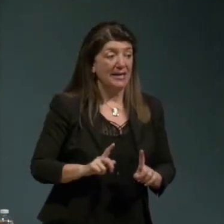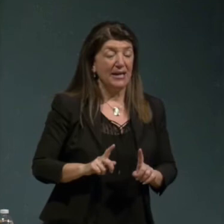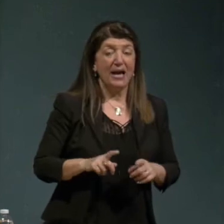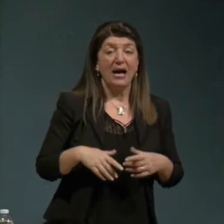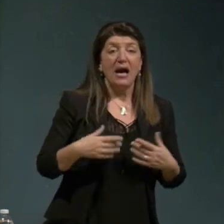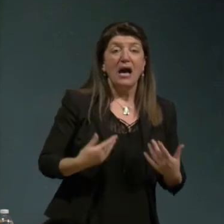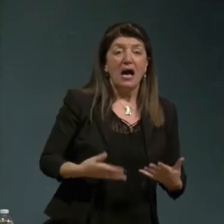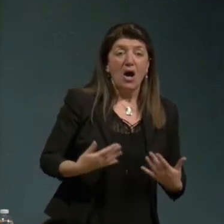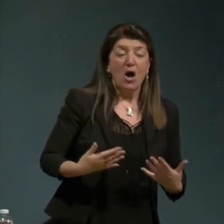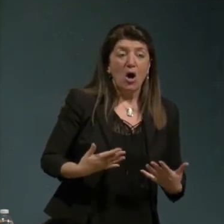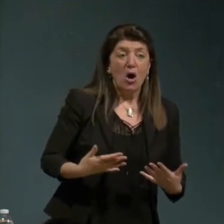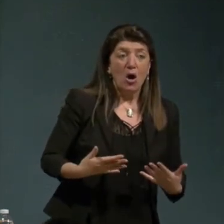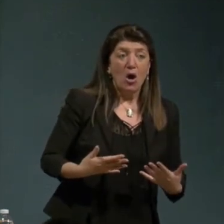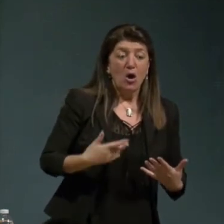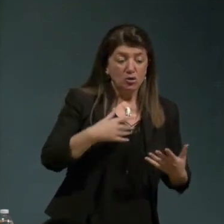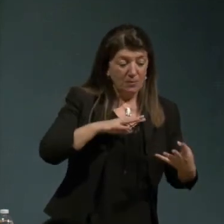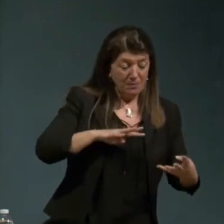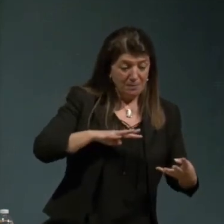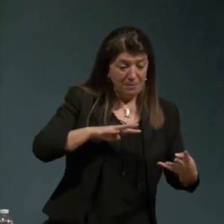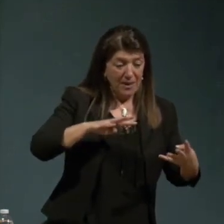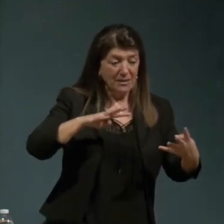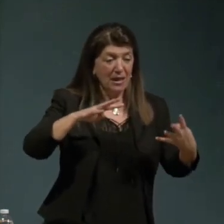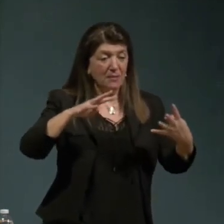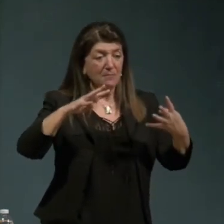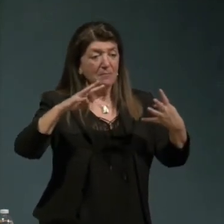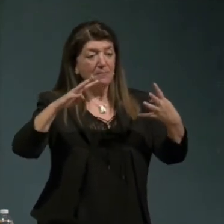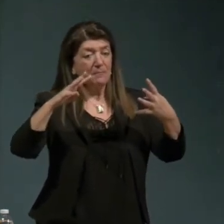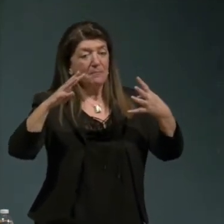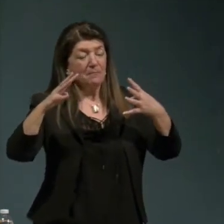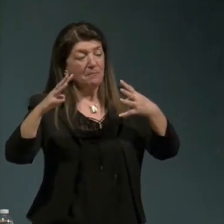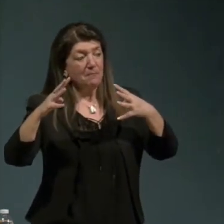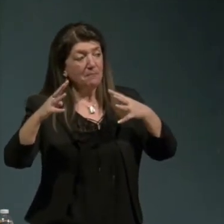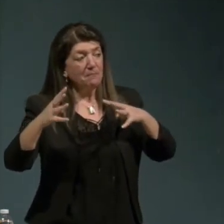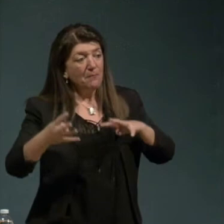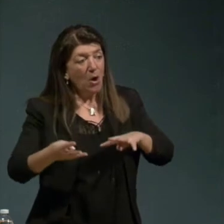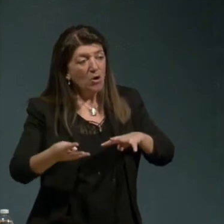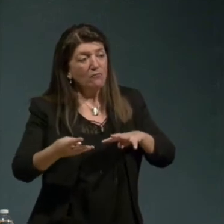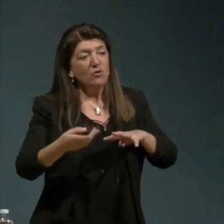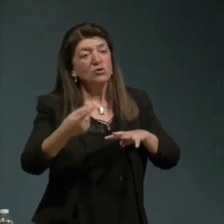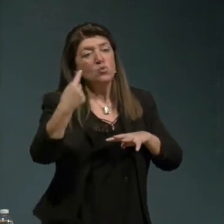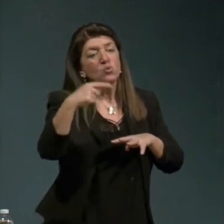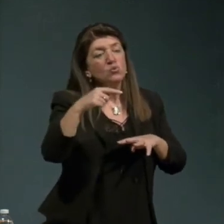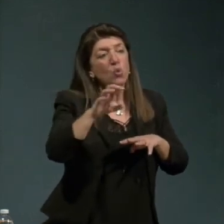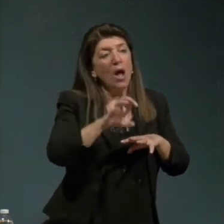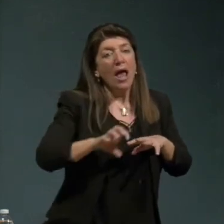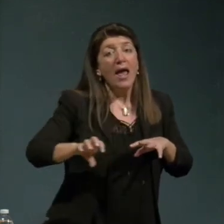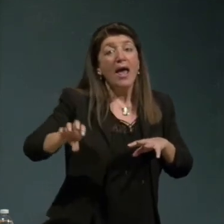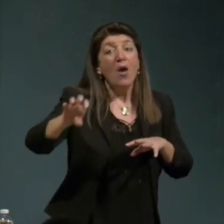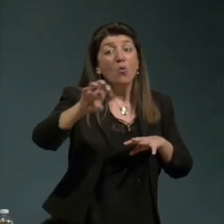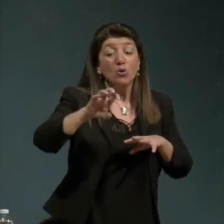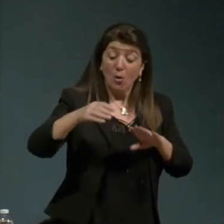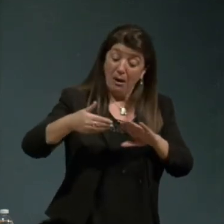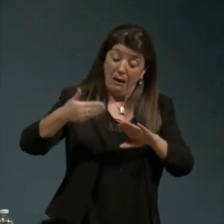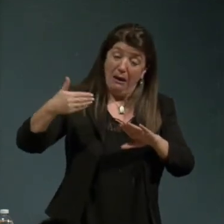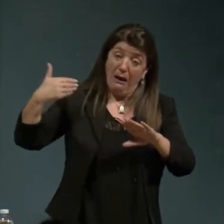c'è un po' metamorfosi in relazione con l'Europa del 600 700